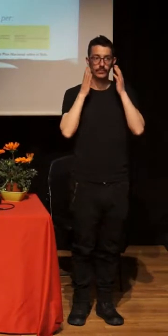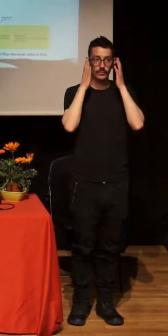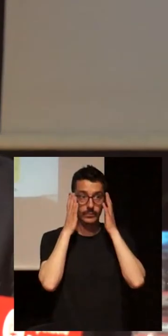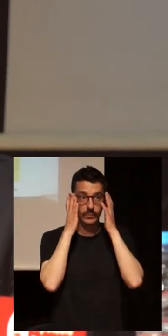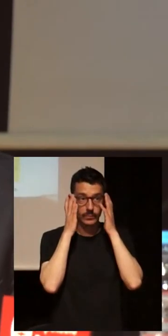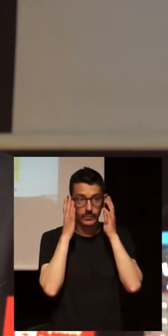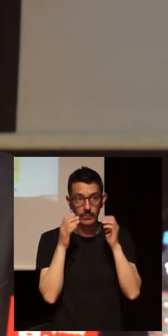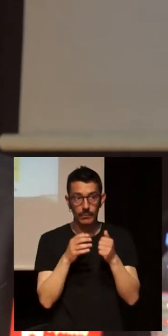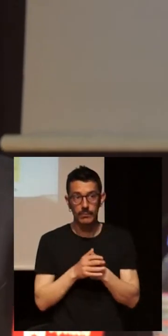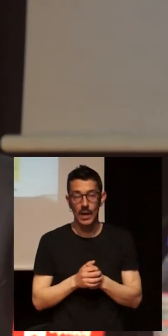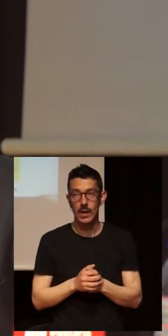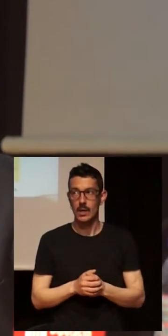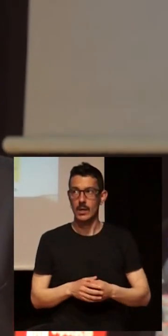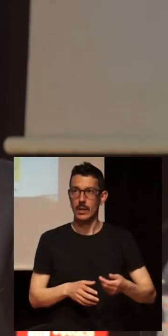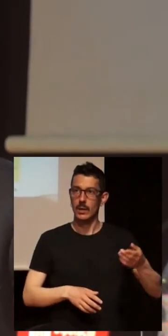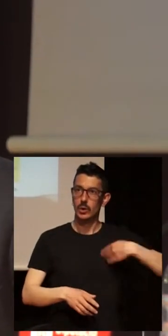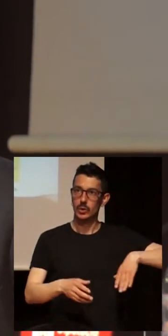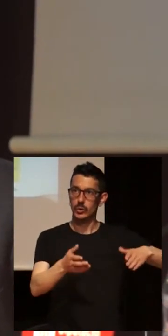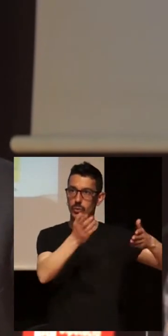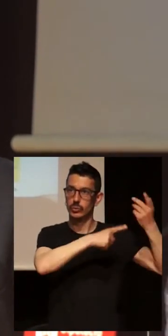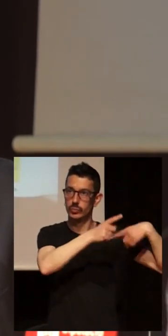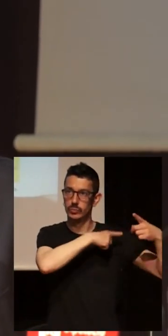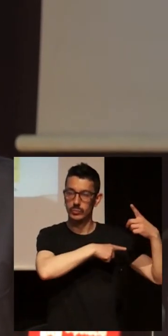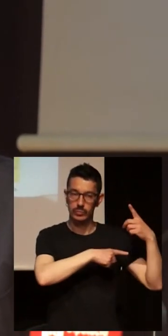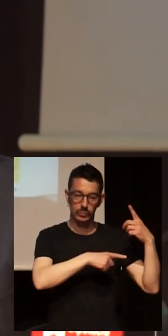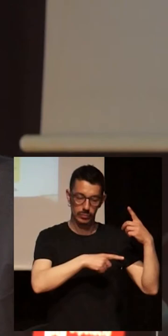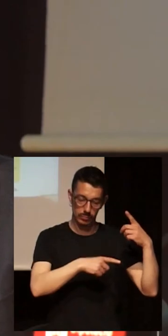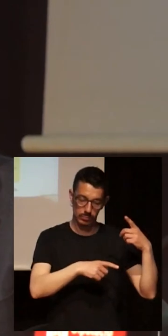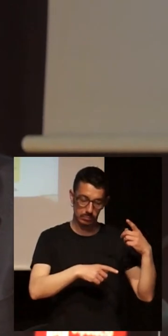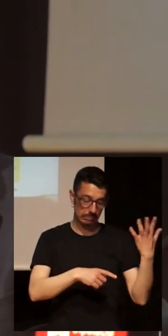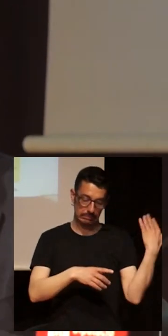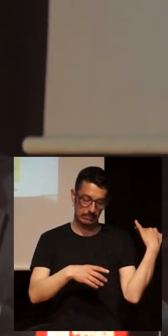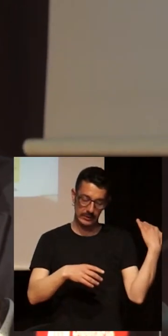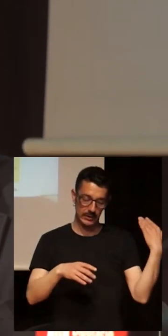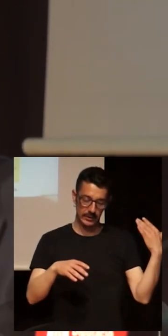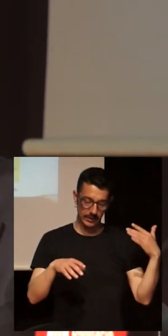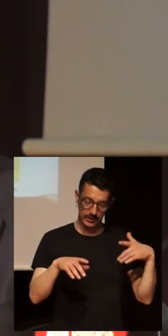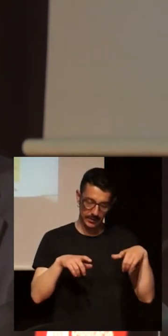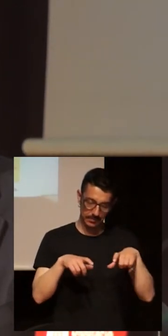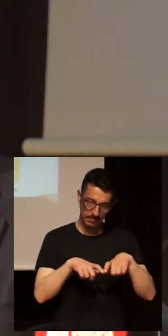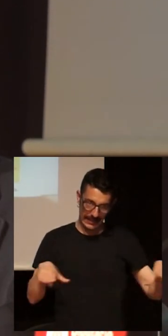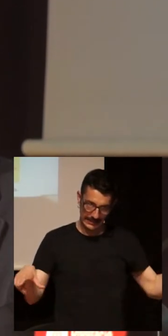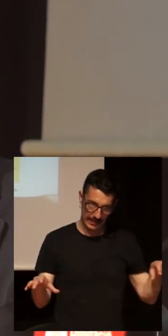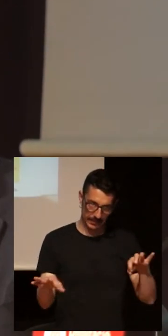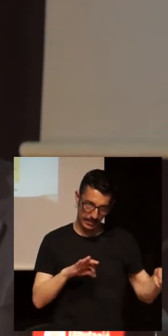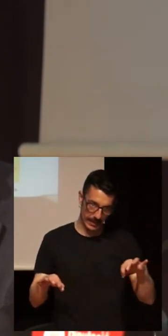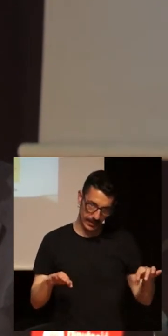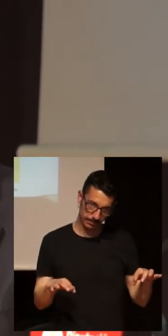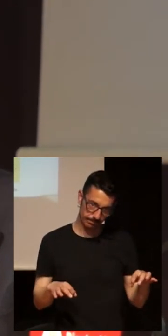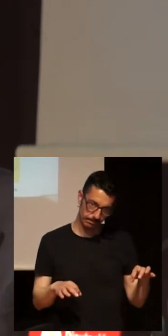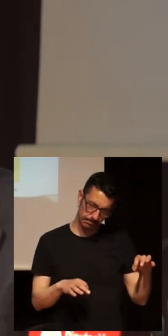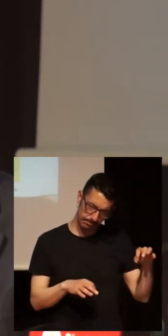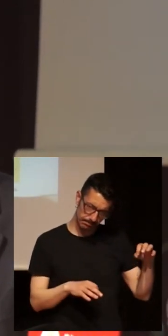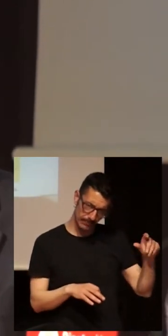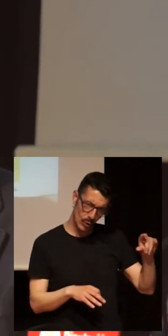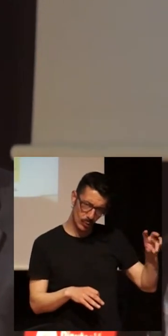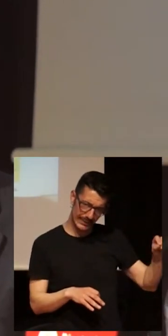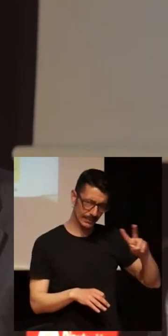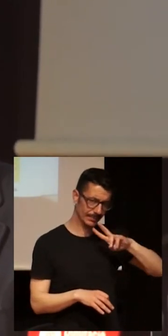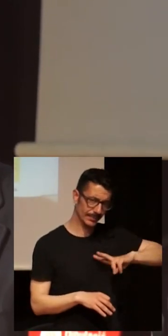Cuando estábamos preparando la mesa, pues María Luisa me comentó que le gustaría que habláramos del estigma y de